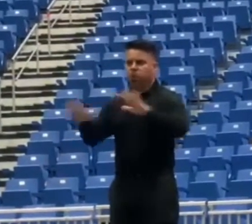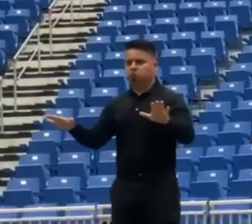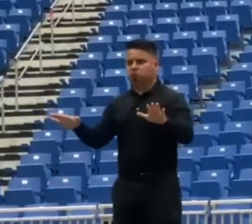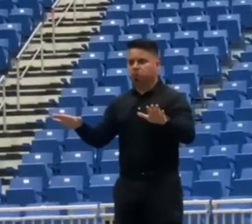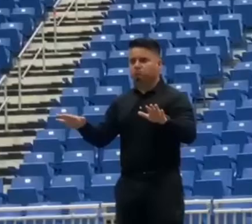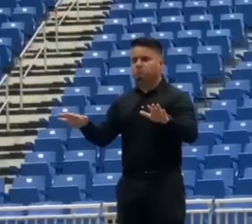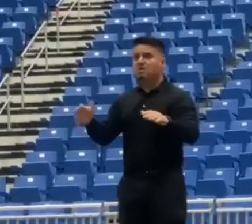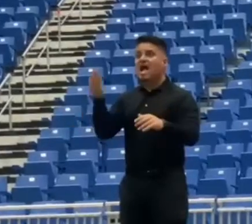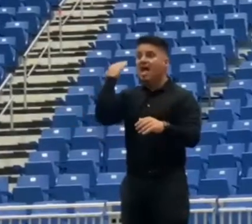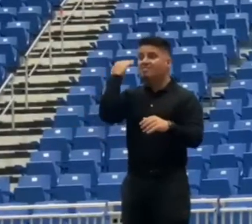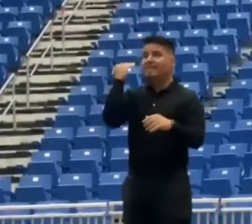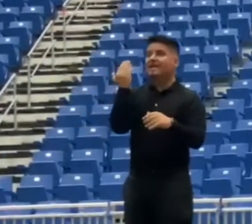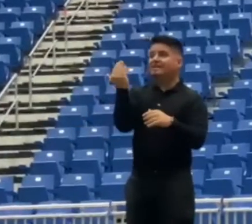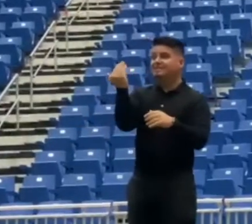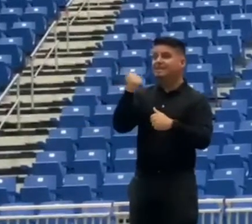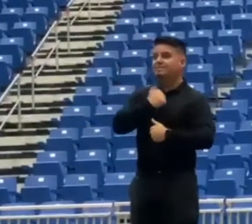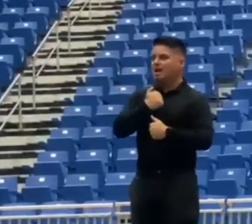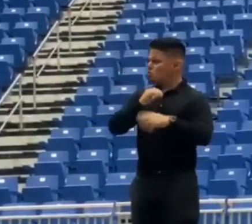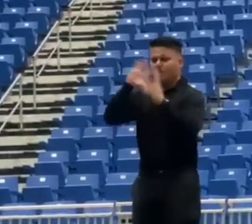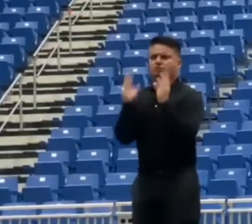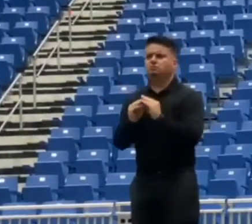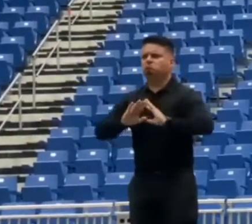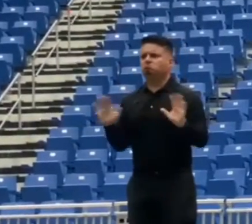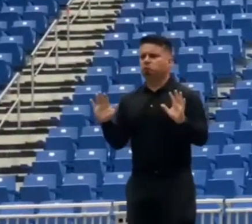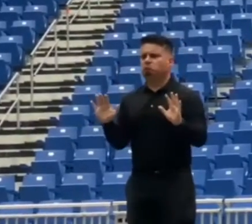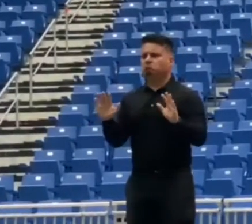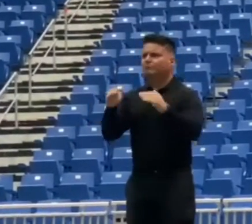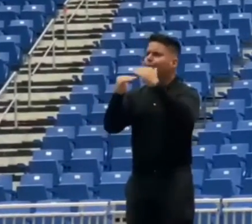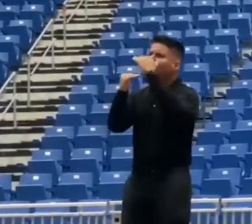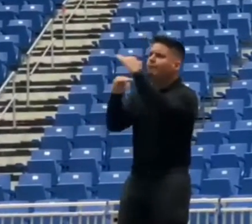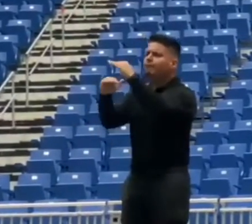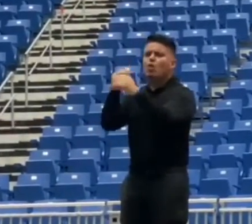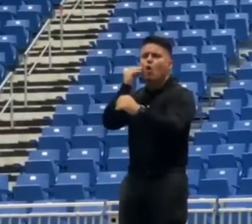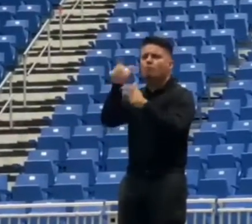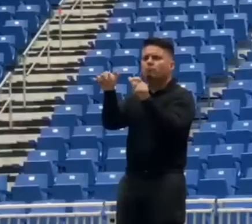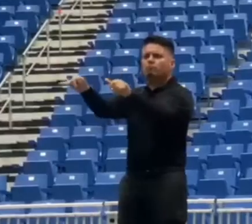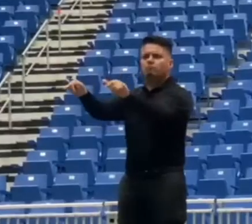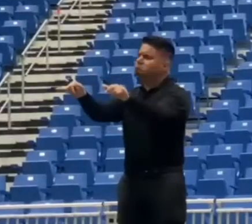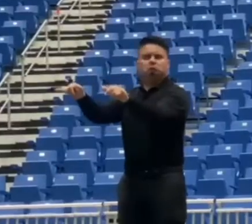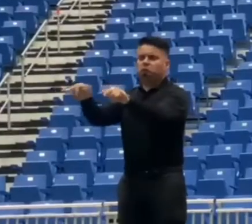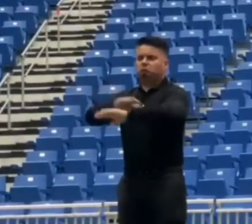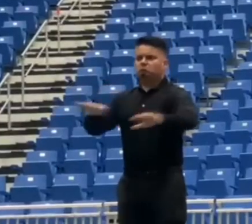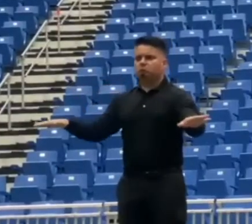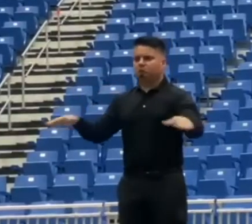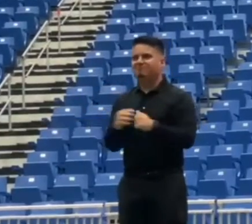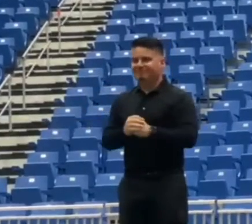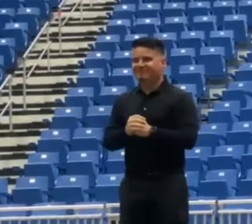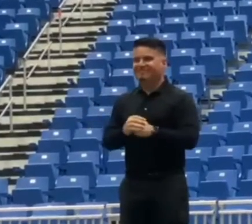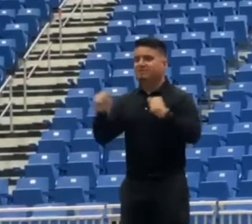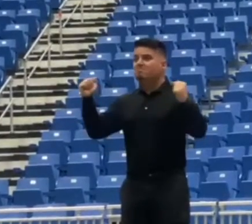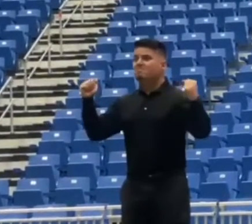no se justifica. Se mantiene la restricción de aglomeraciones y se exige el distanciamiento